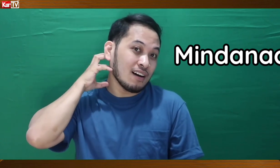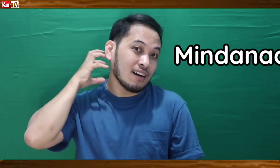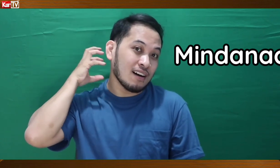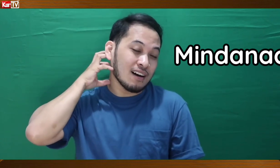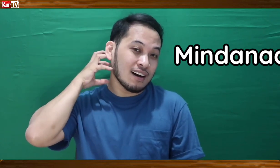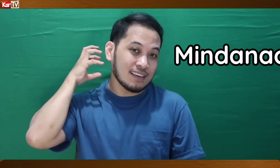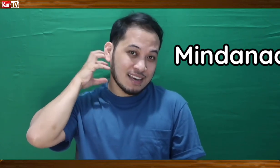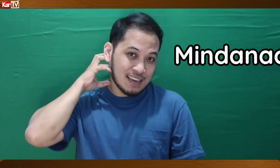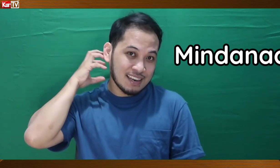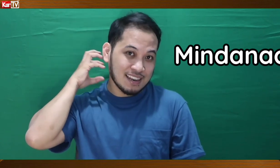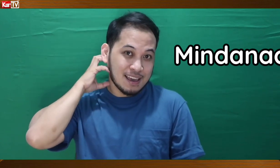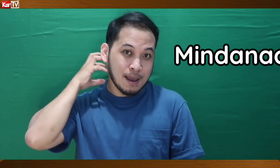Ayan.